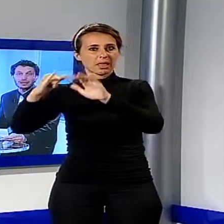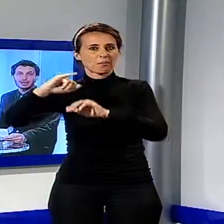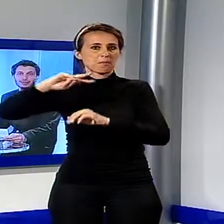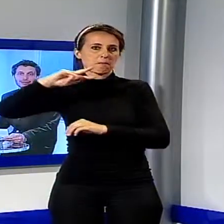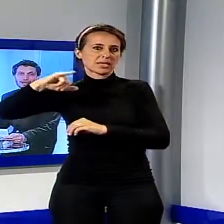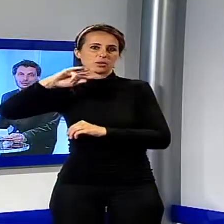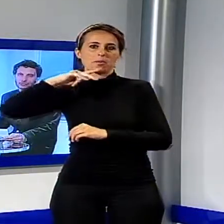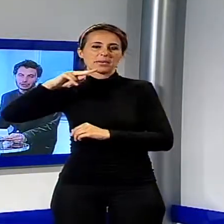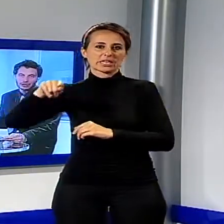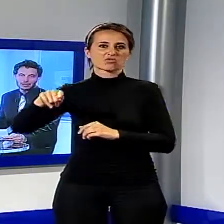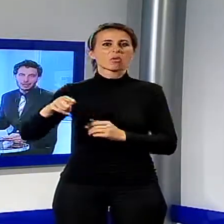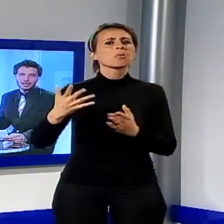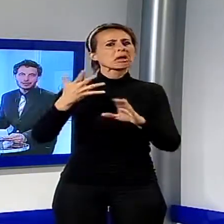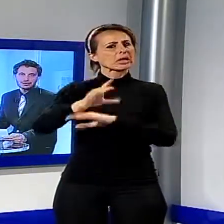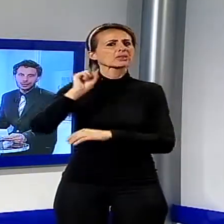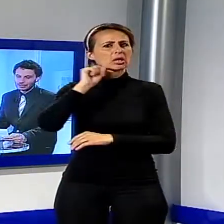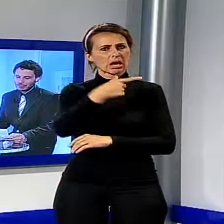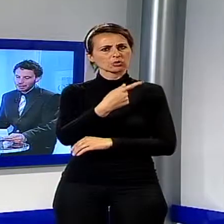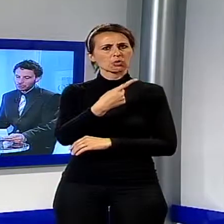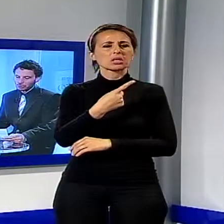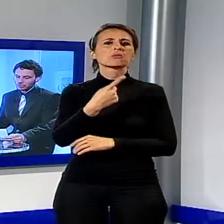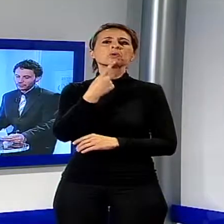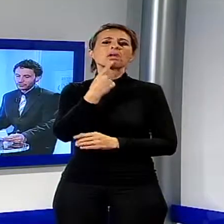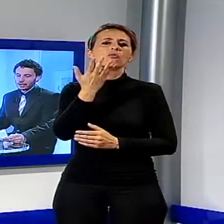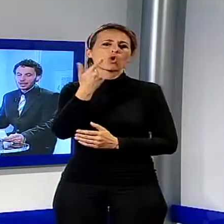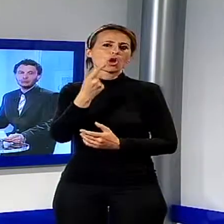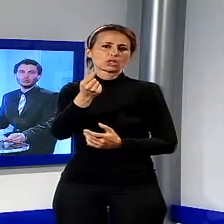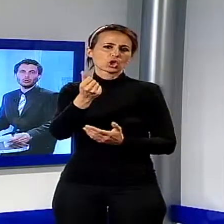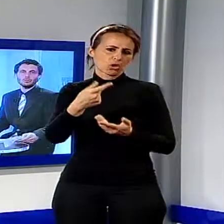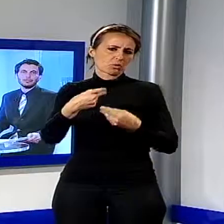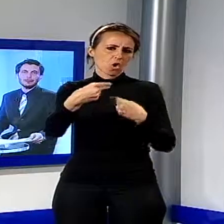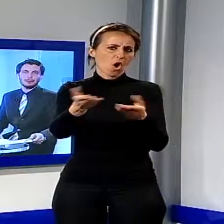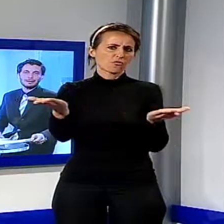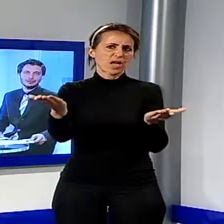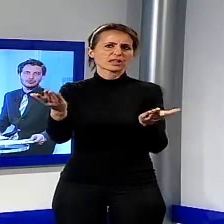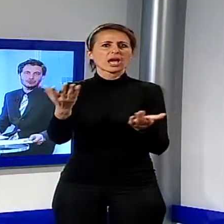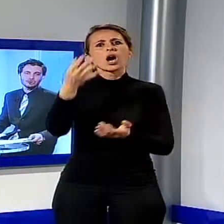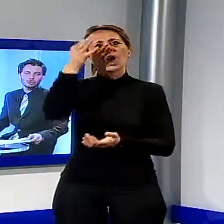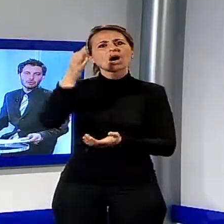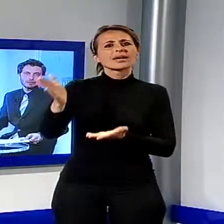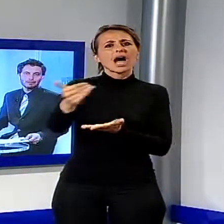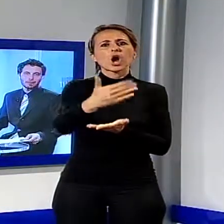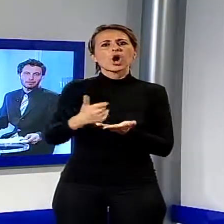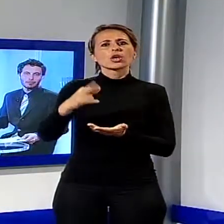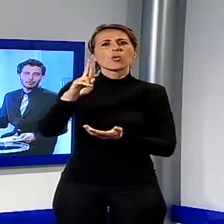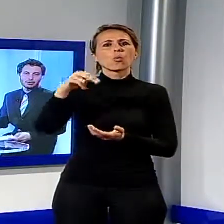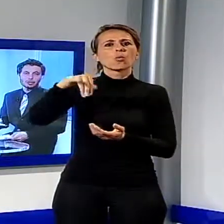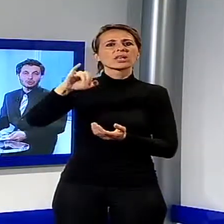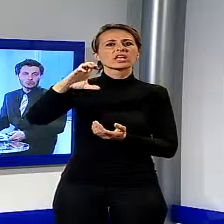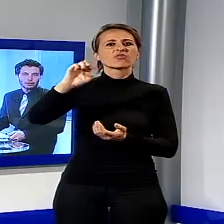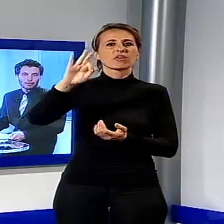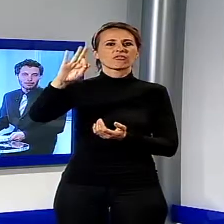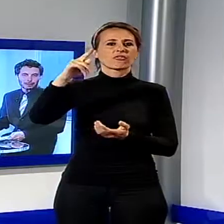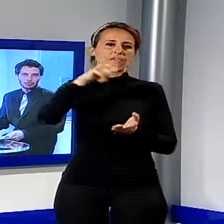'offerta destinata all'Unicef. È tutto per la prima parte del Tg, una breve pausa e poi